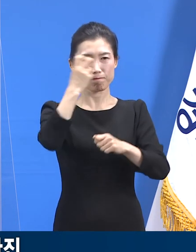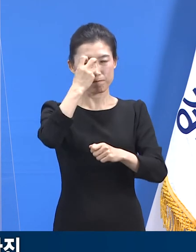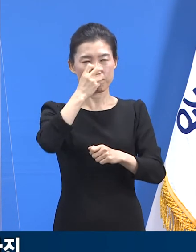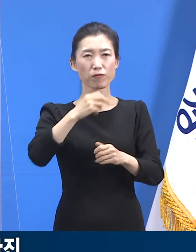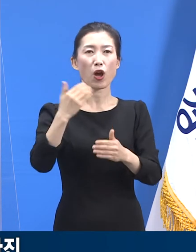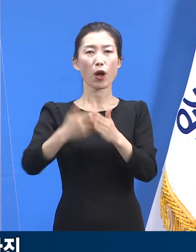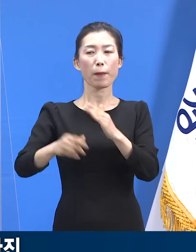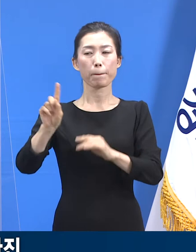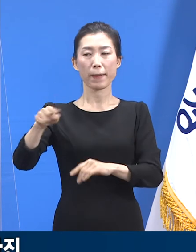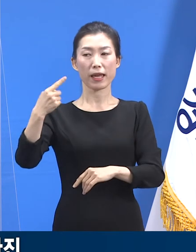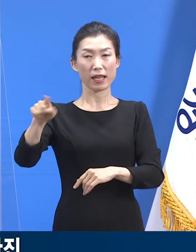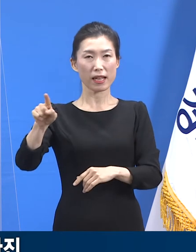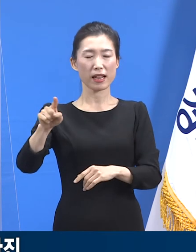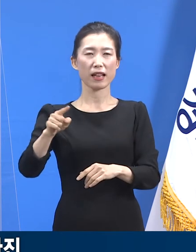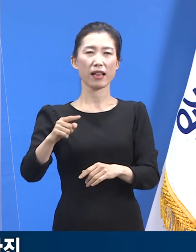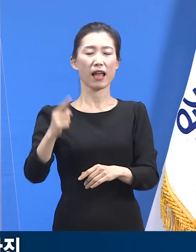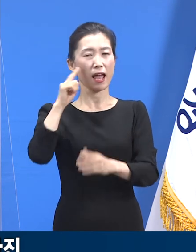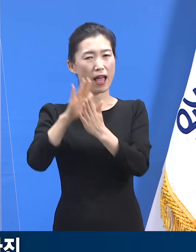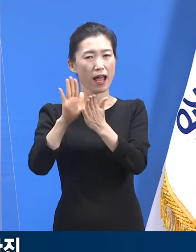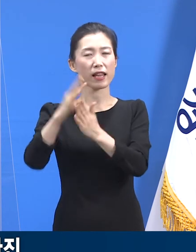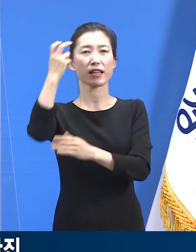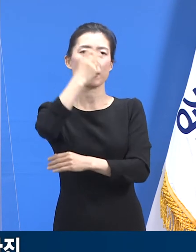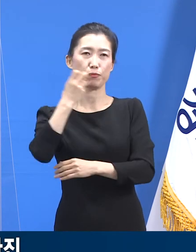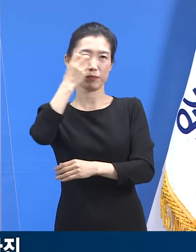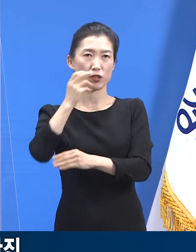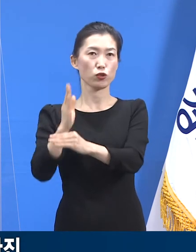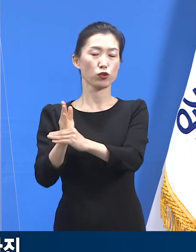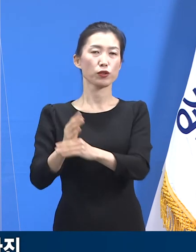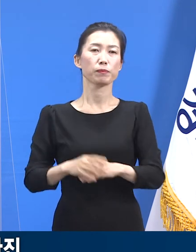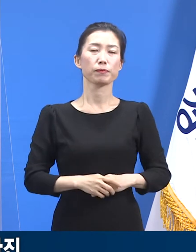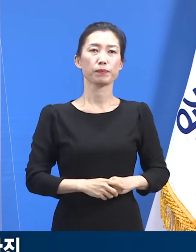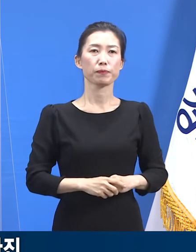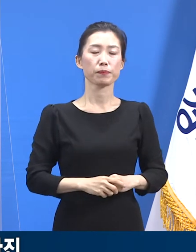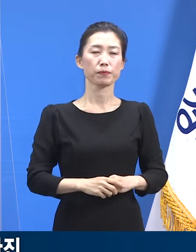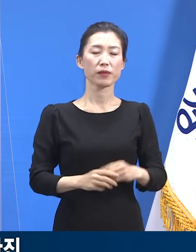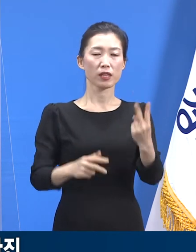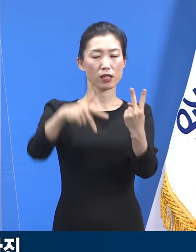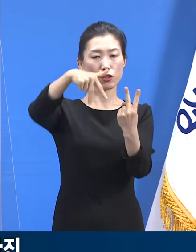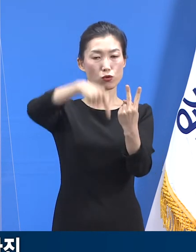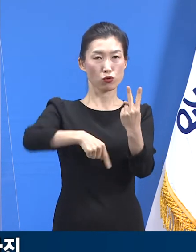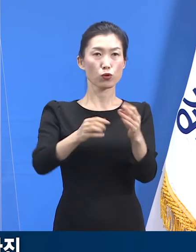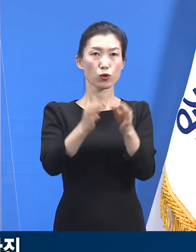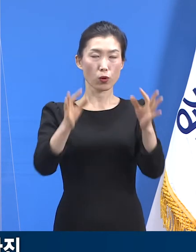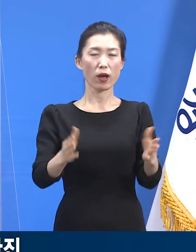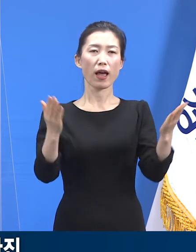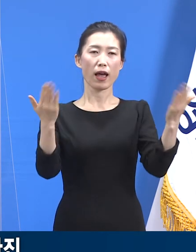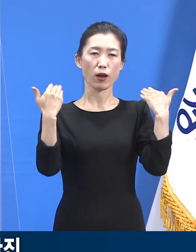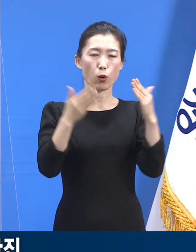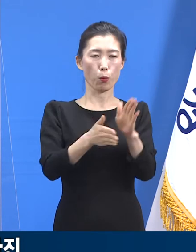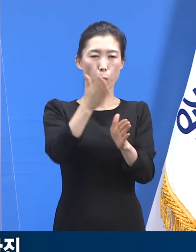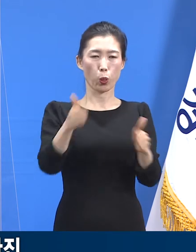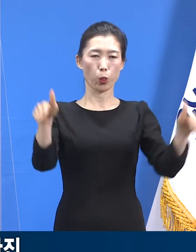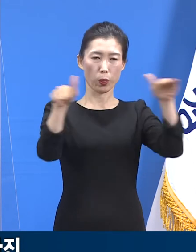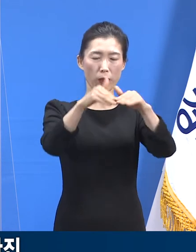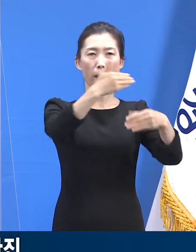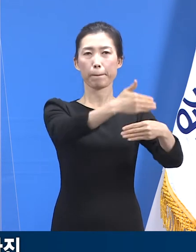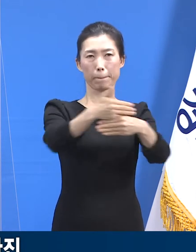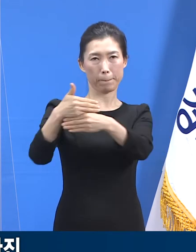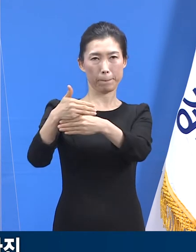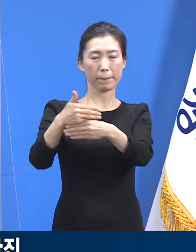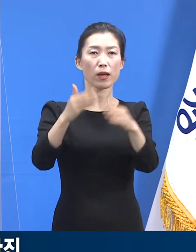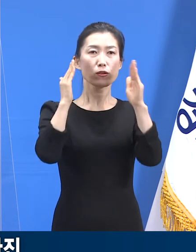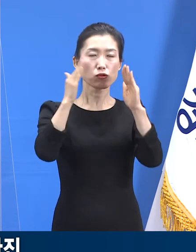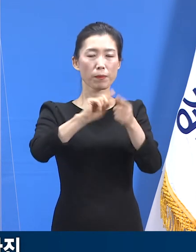나머지 101명은 수동 감시 조치되었습니다. 2주 동안 학교 본관 건물을 폐쇄하고 온라인 수업으로